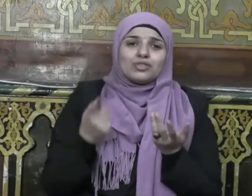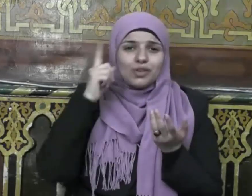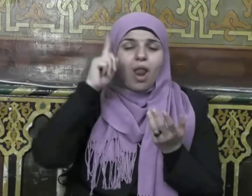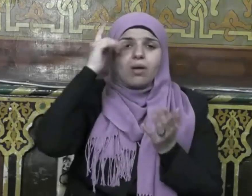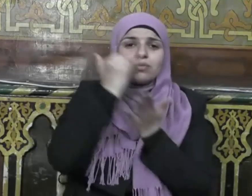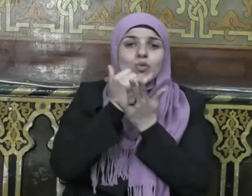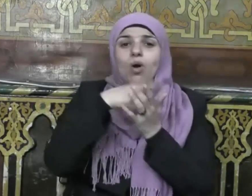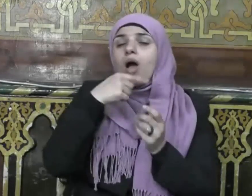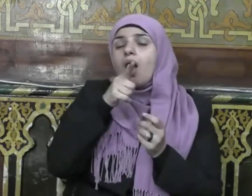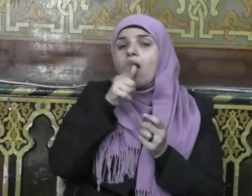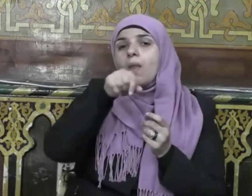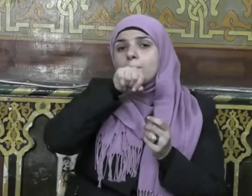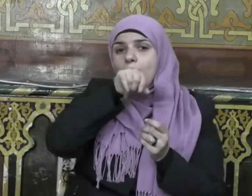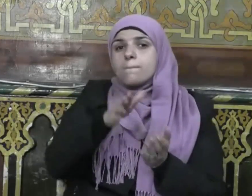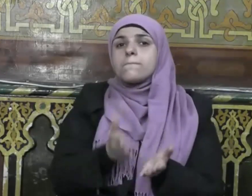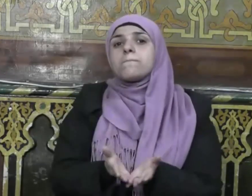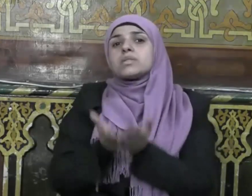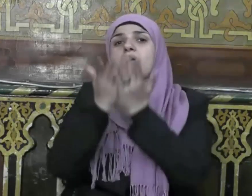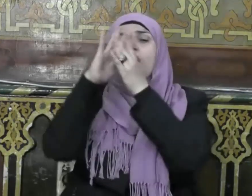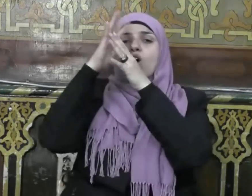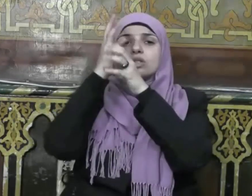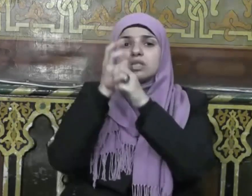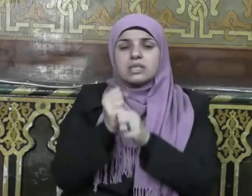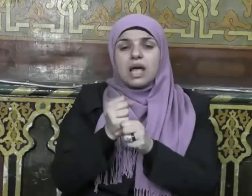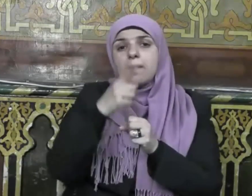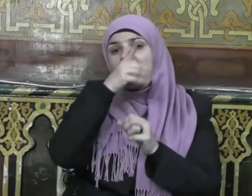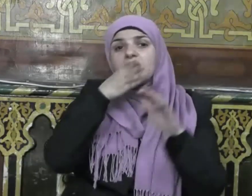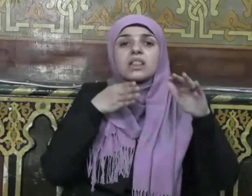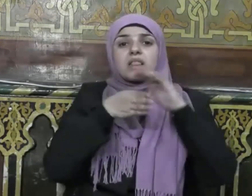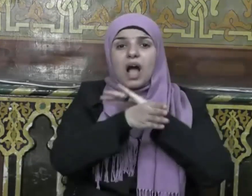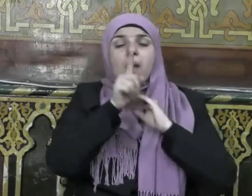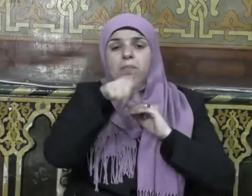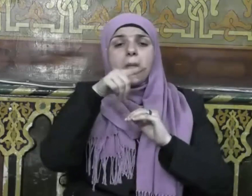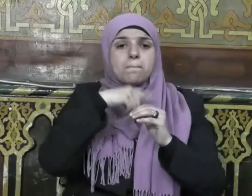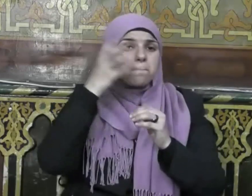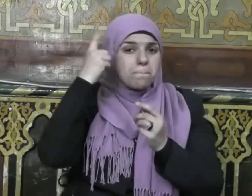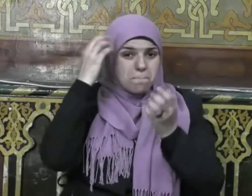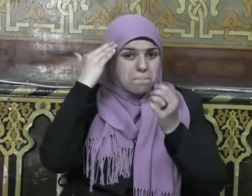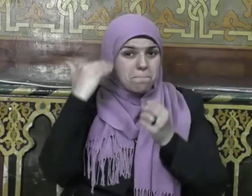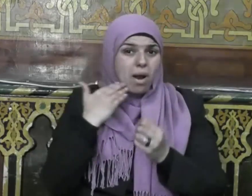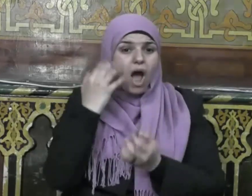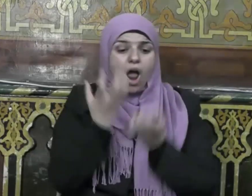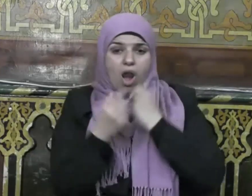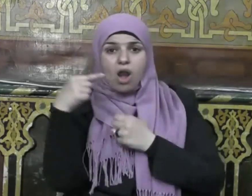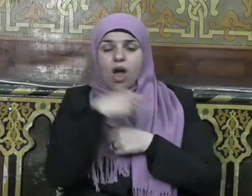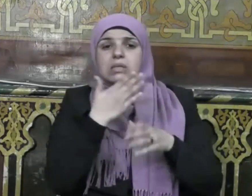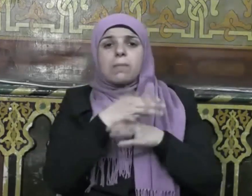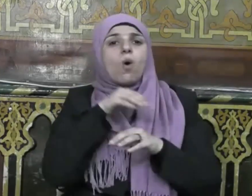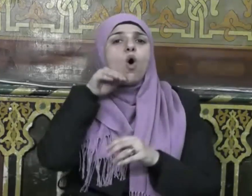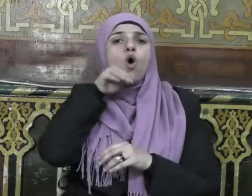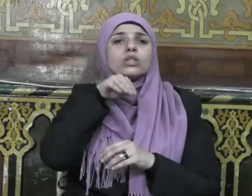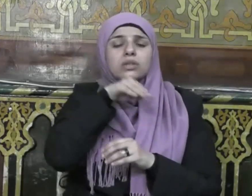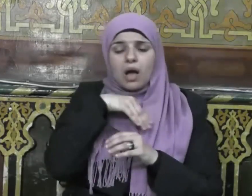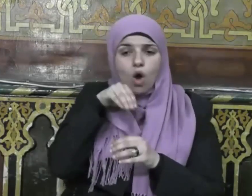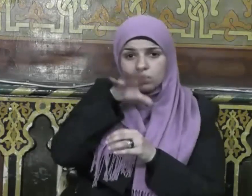يقل نبينا صلى الله عليه وسلم دخلت امرأة النار في هرة ربطتها فلم